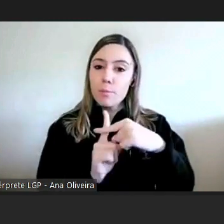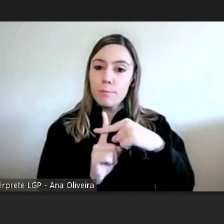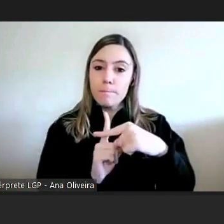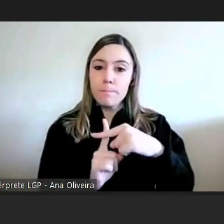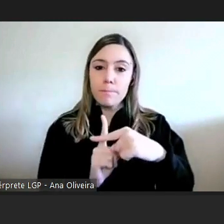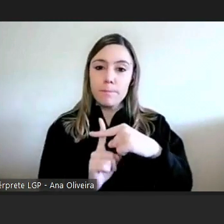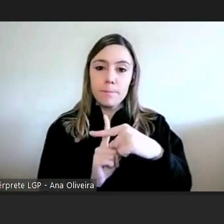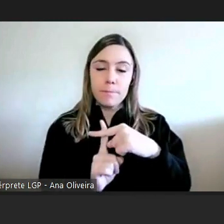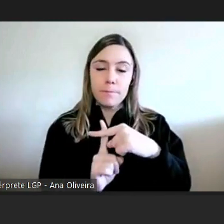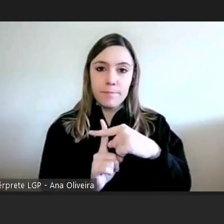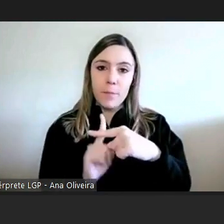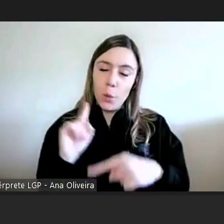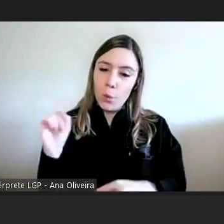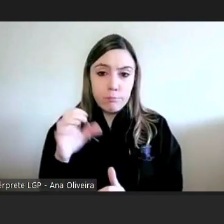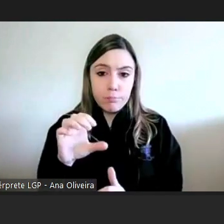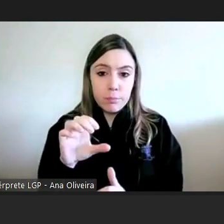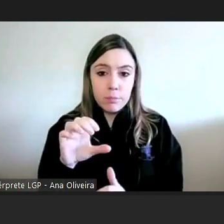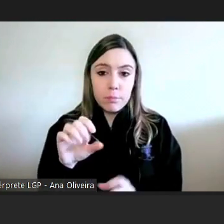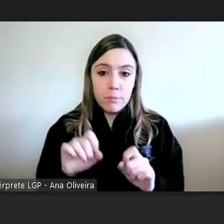para todos